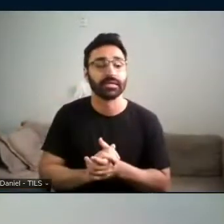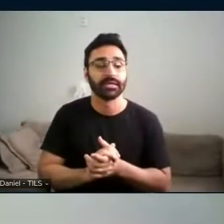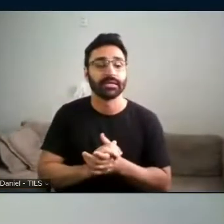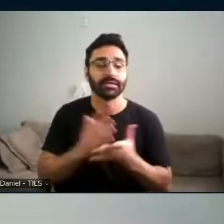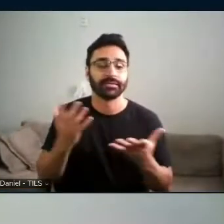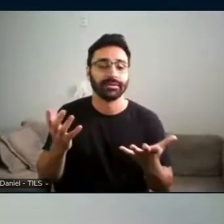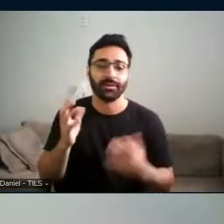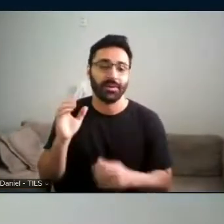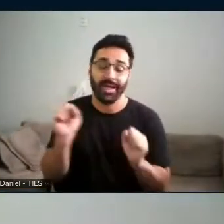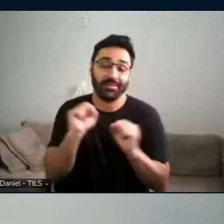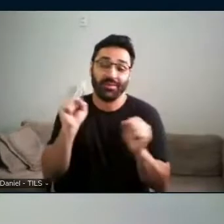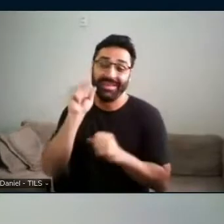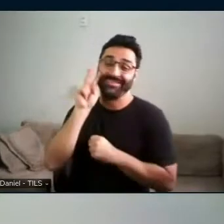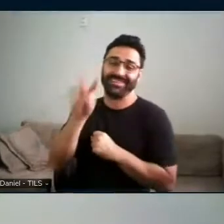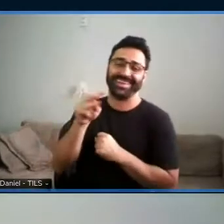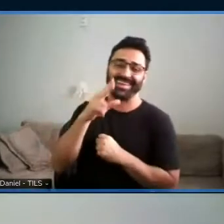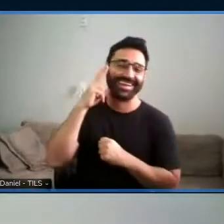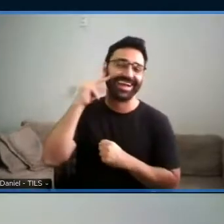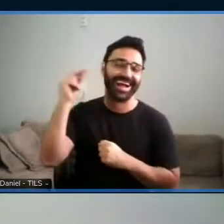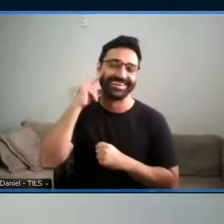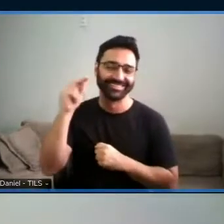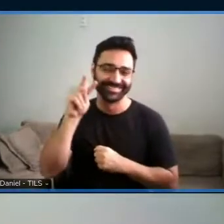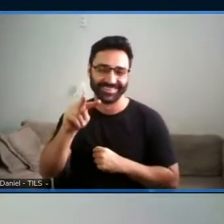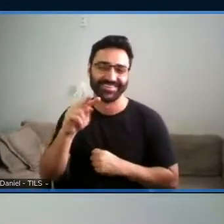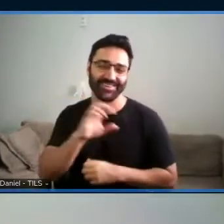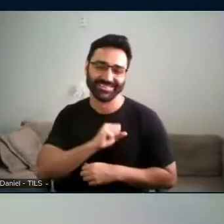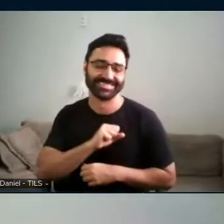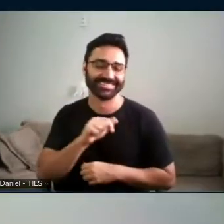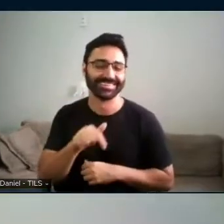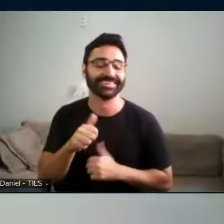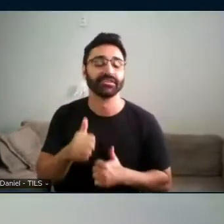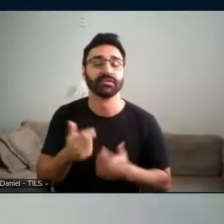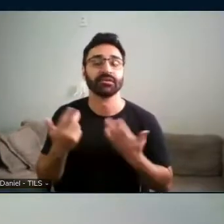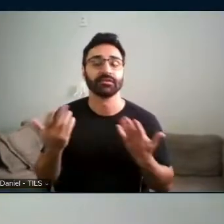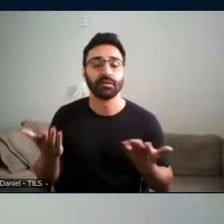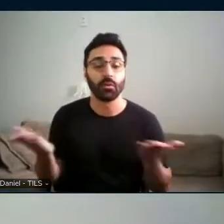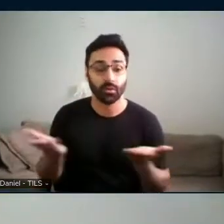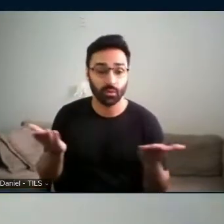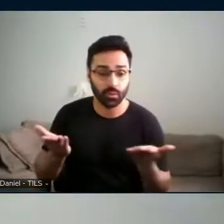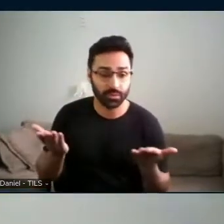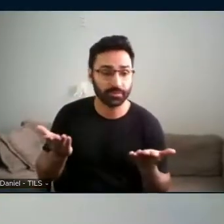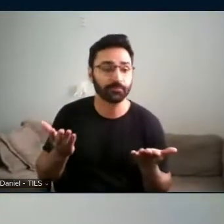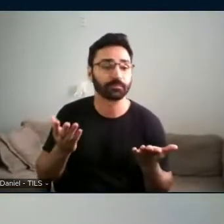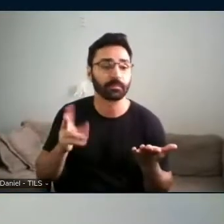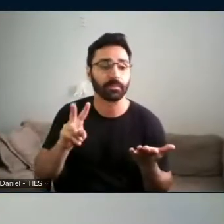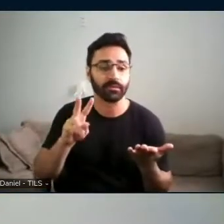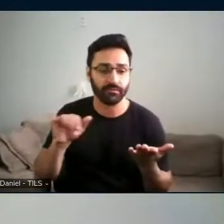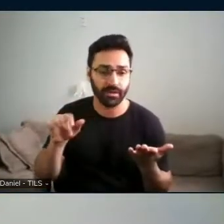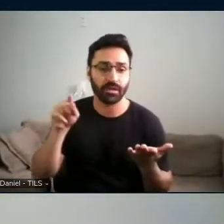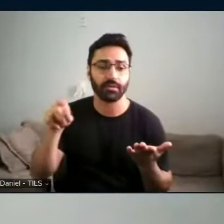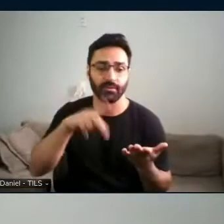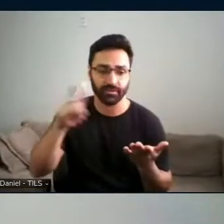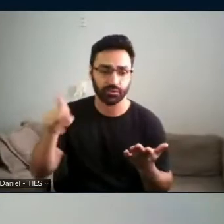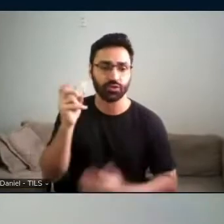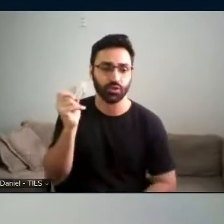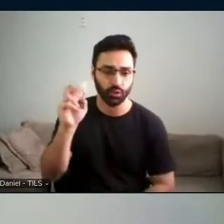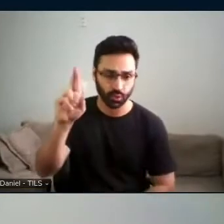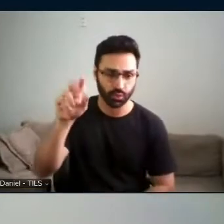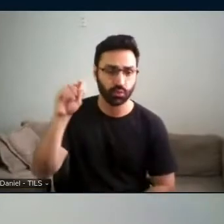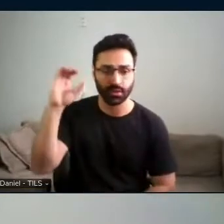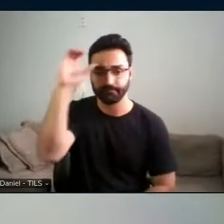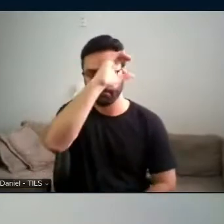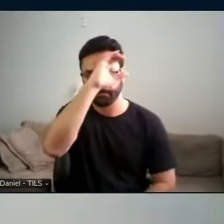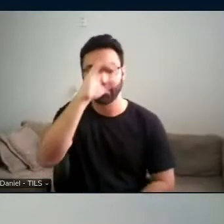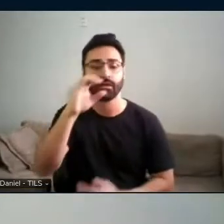adorei ver o seu gatinho aí passando. Bom, então a gente vai ouvir as contribuições da professora, doutora Carolina Sperbe.